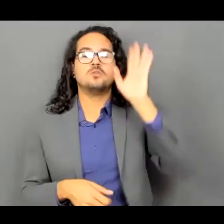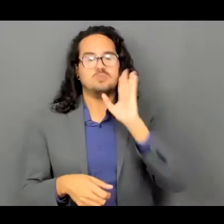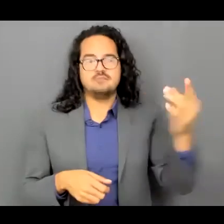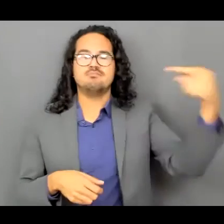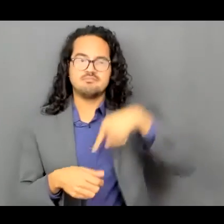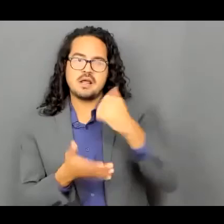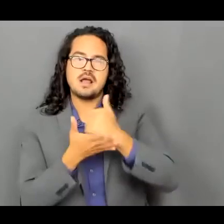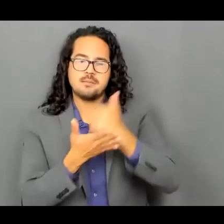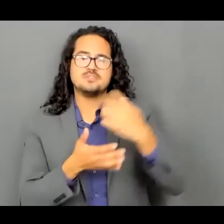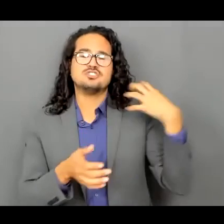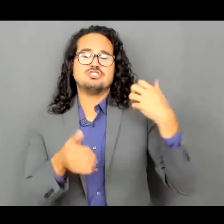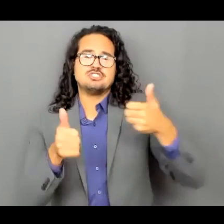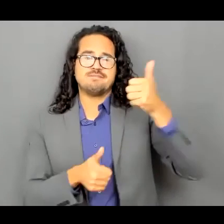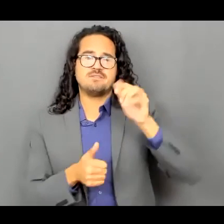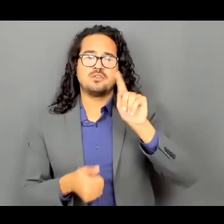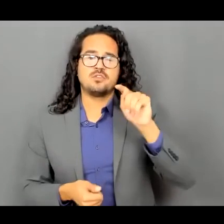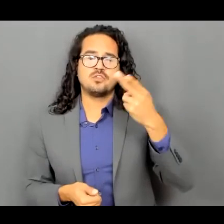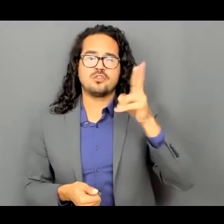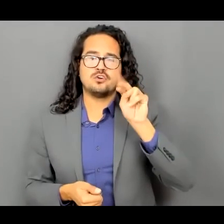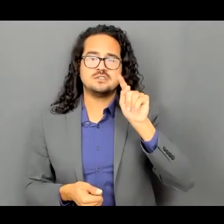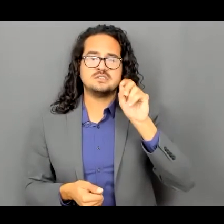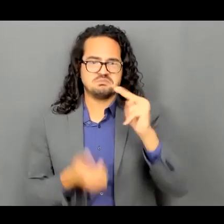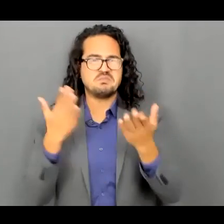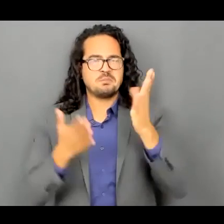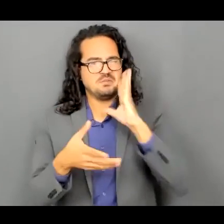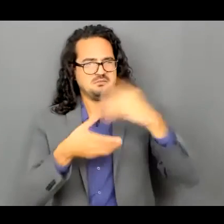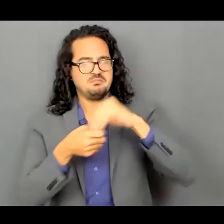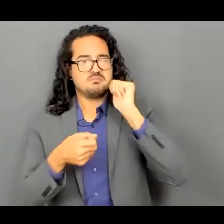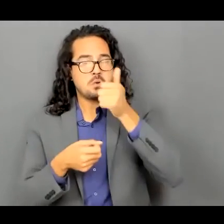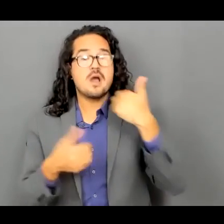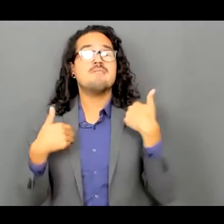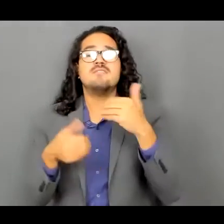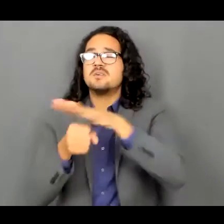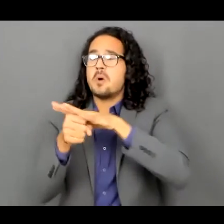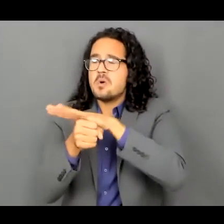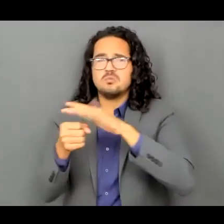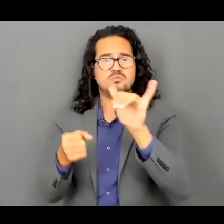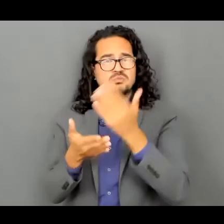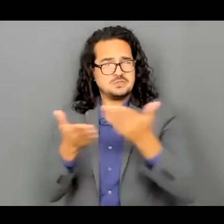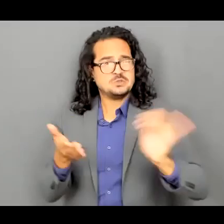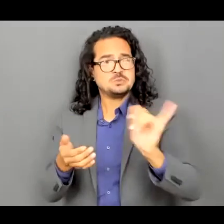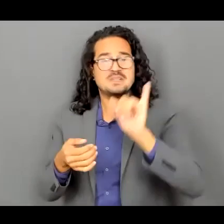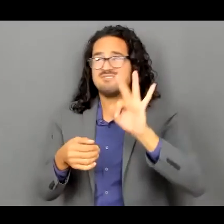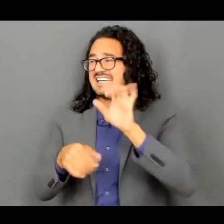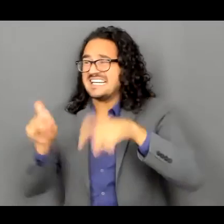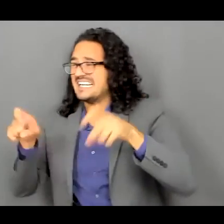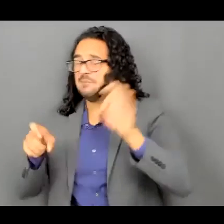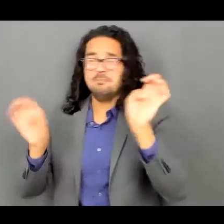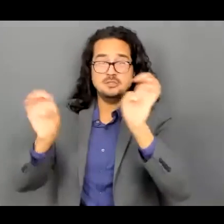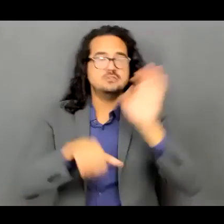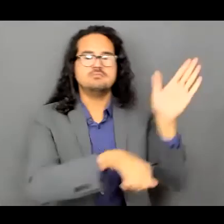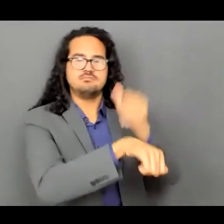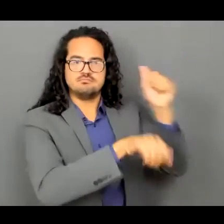bueno ellos tienen muchos muchos recursos disponibles de la comunidad bueno estamos aquí para apoyar